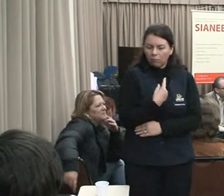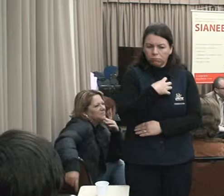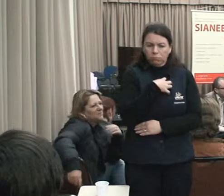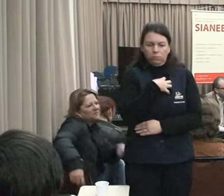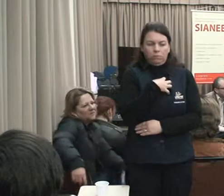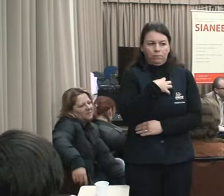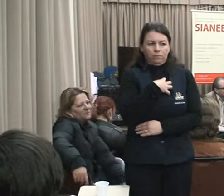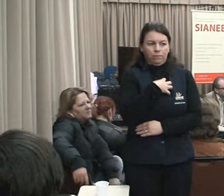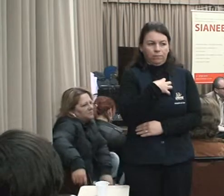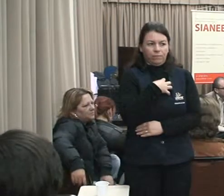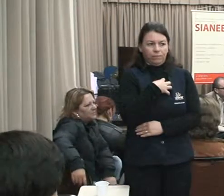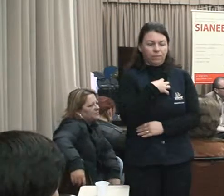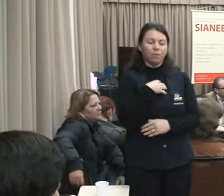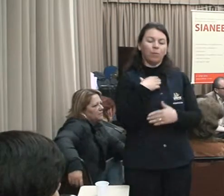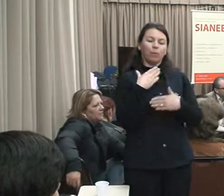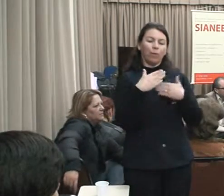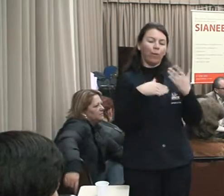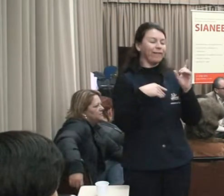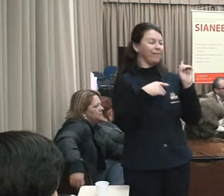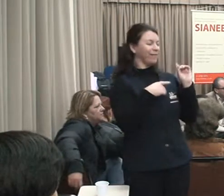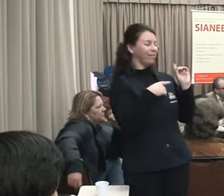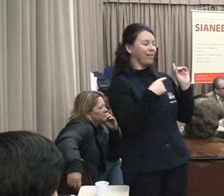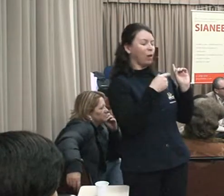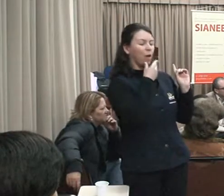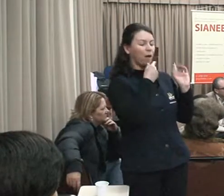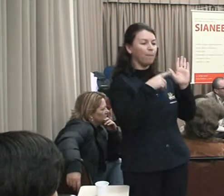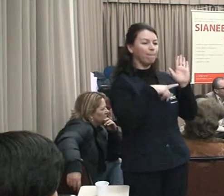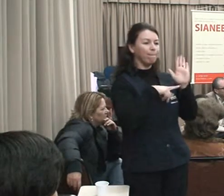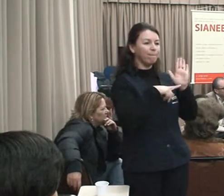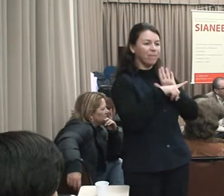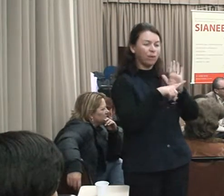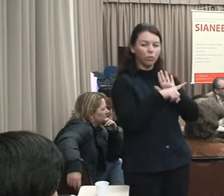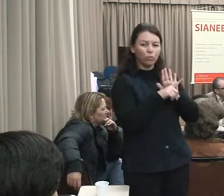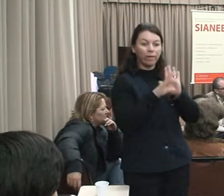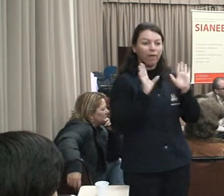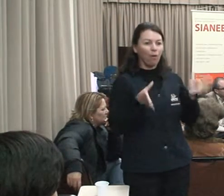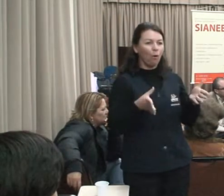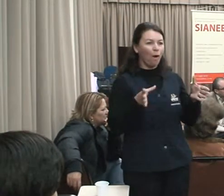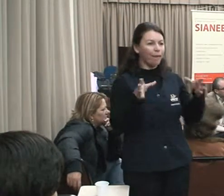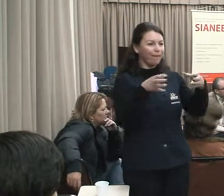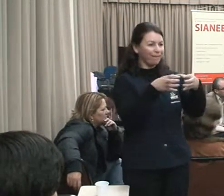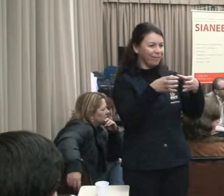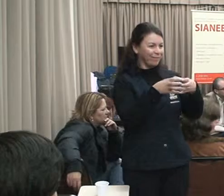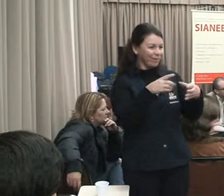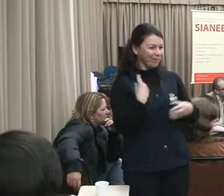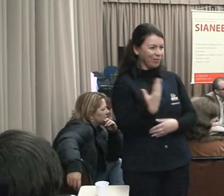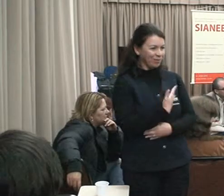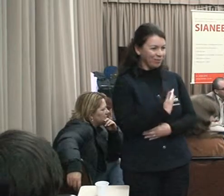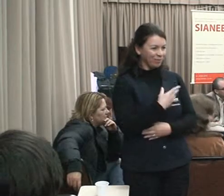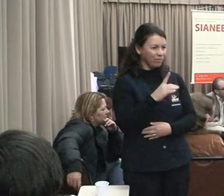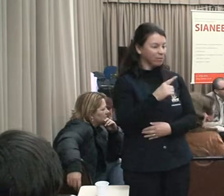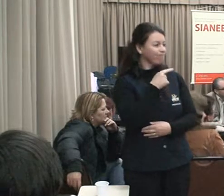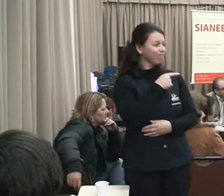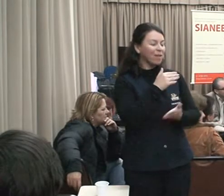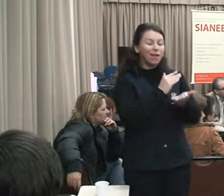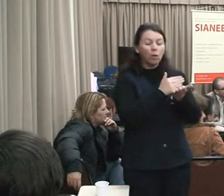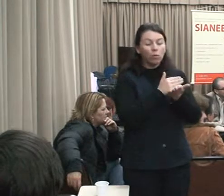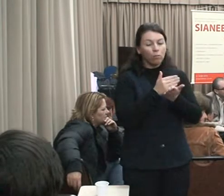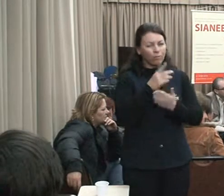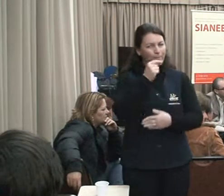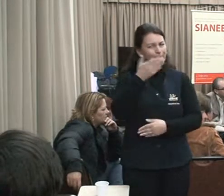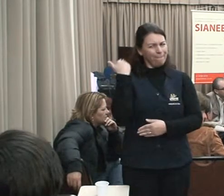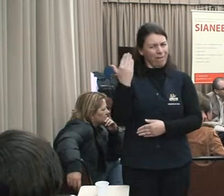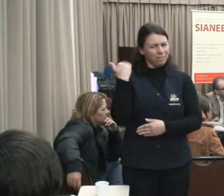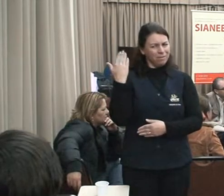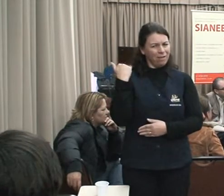quando faz muito tempo isso, é quando eu comecei, então eu,